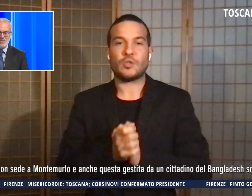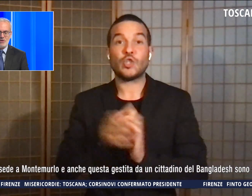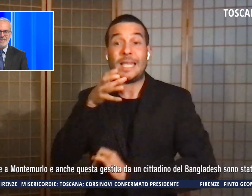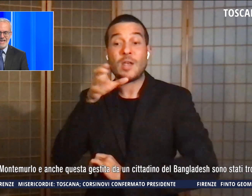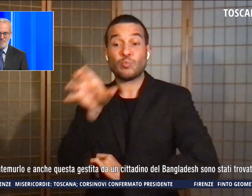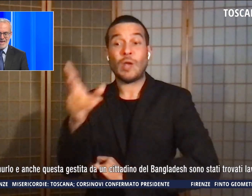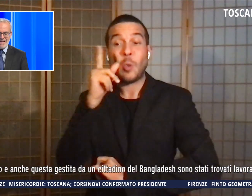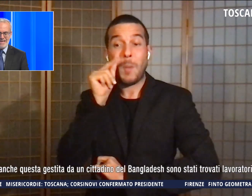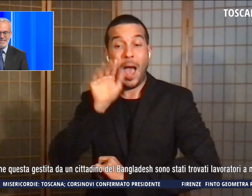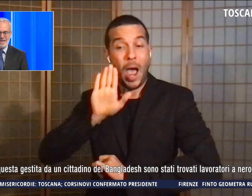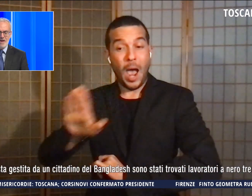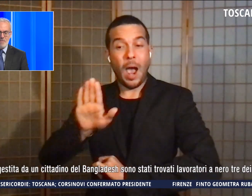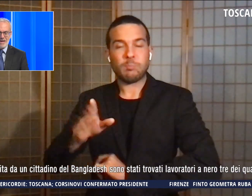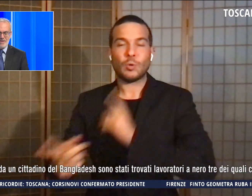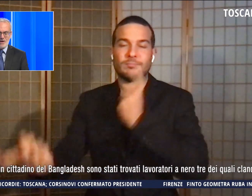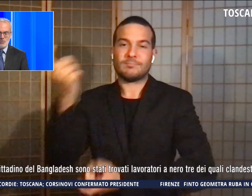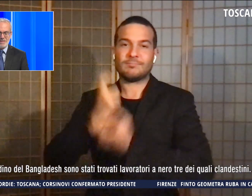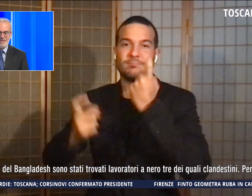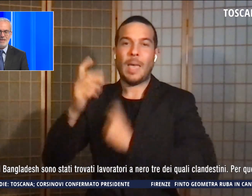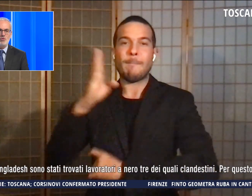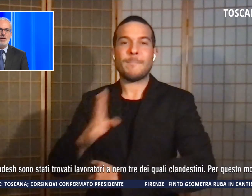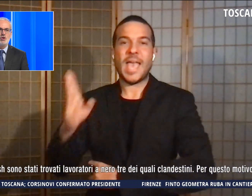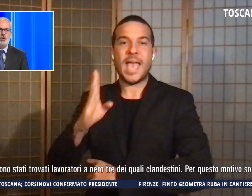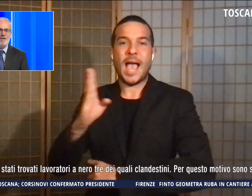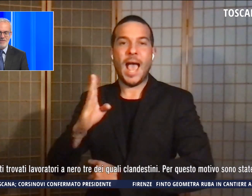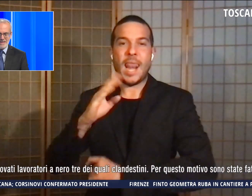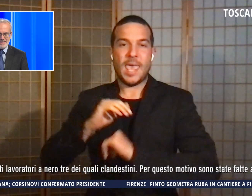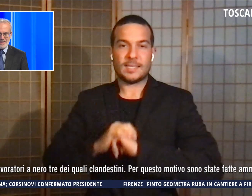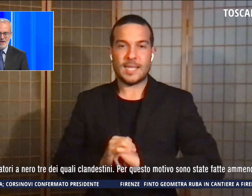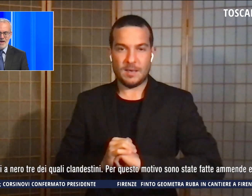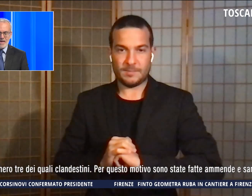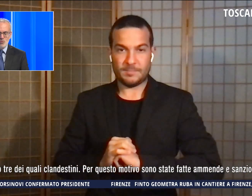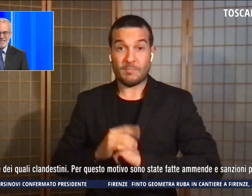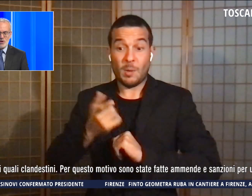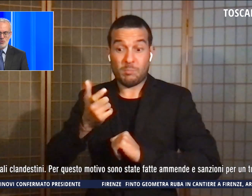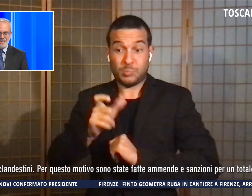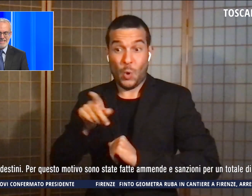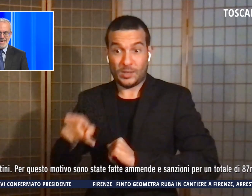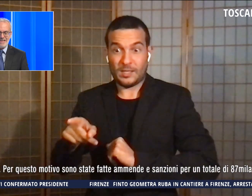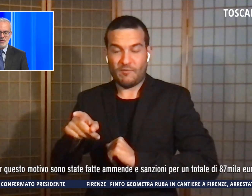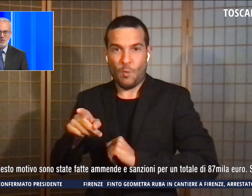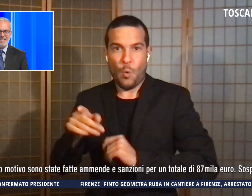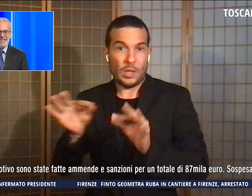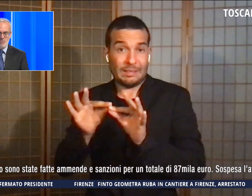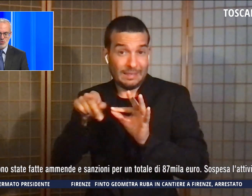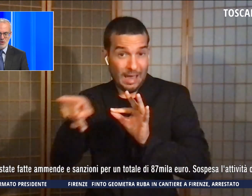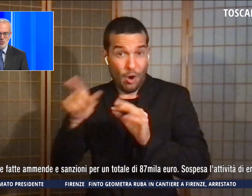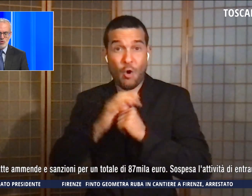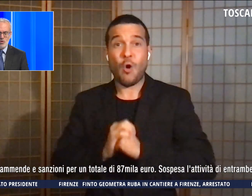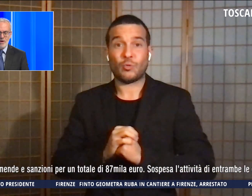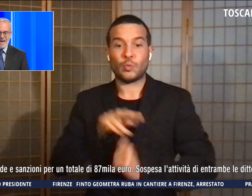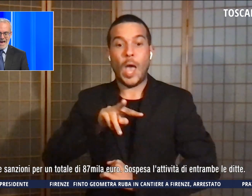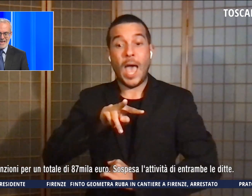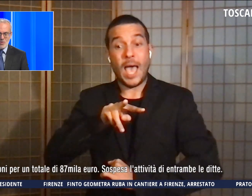lui di nazionalità bengalese, per avere consentito che ciò avvenisse. In una seconda azienda con sede a